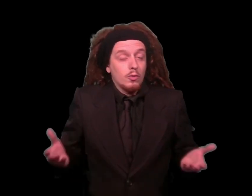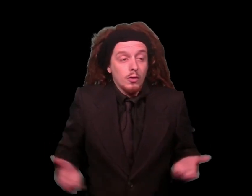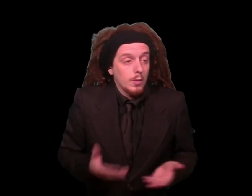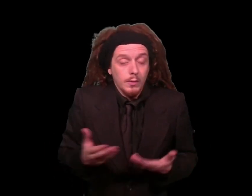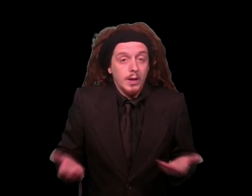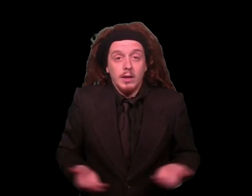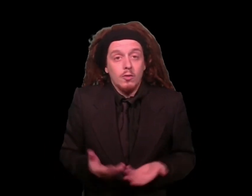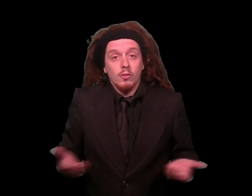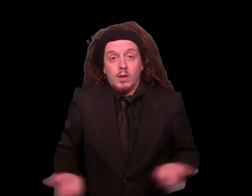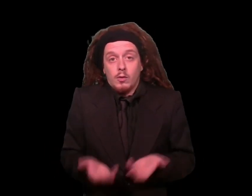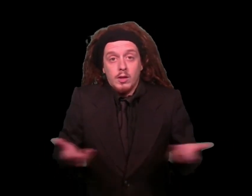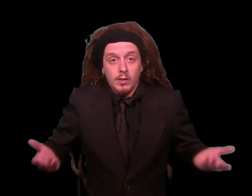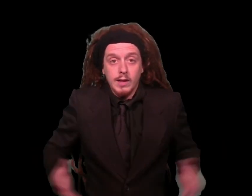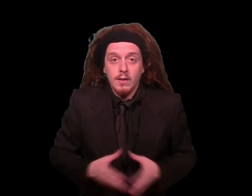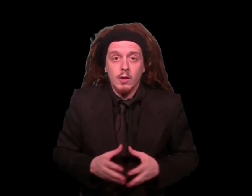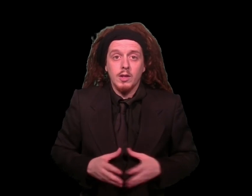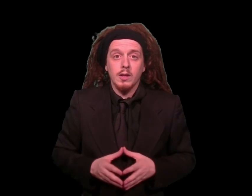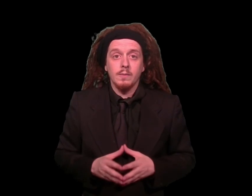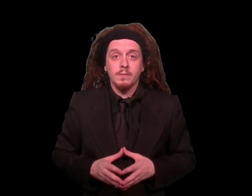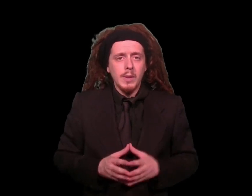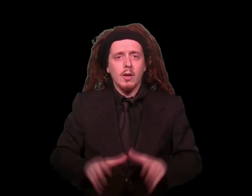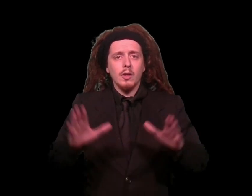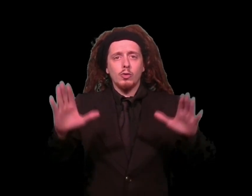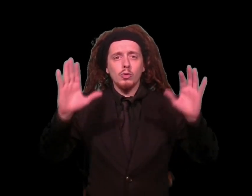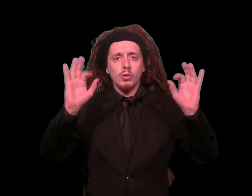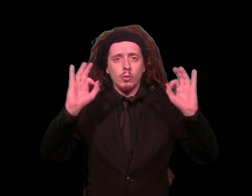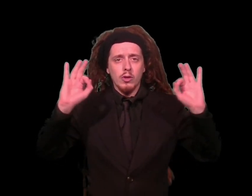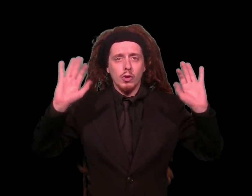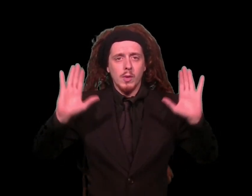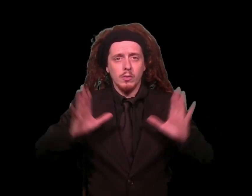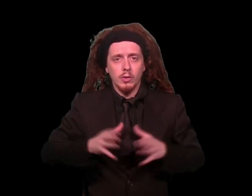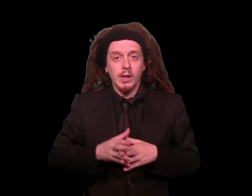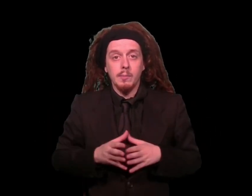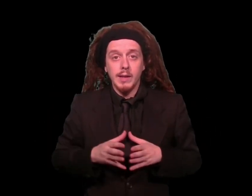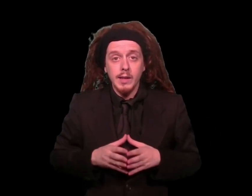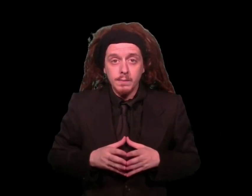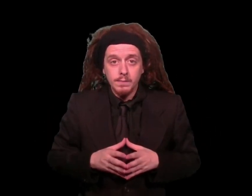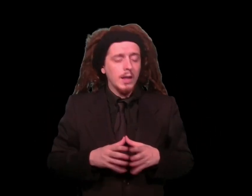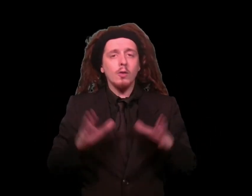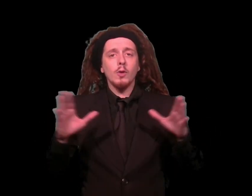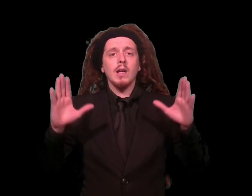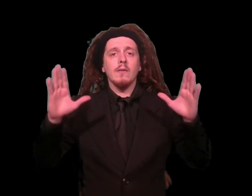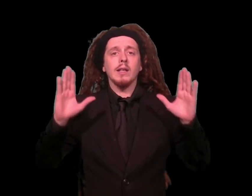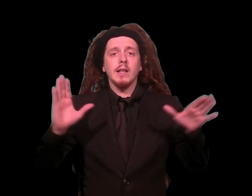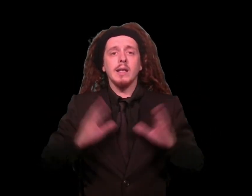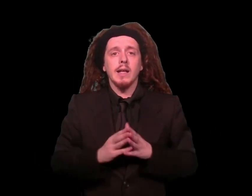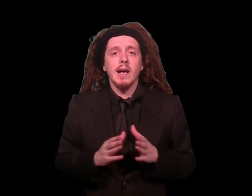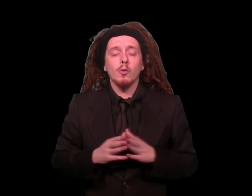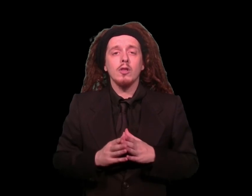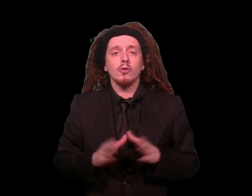ussoli per fare il digiuno, quelli sono cazzi vostri. Però in tutto questo mondo del PD, chi non voleva aderire a questo